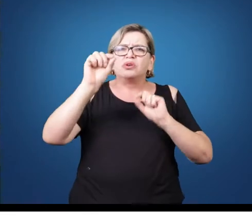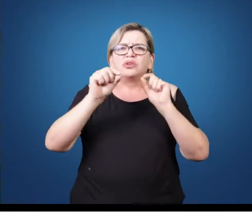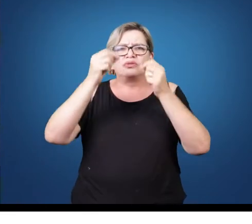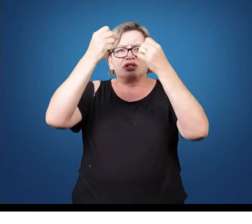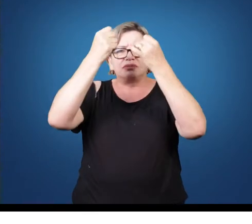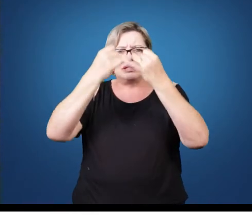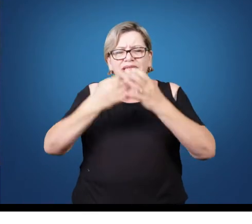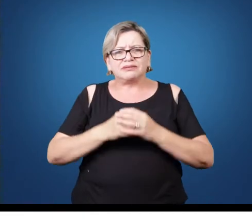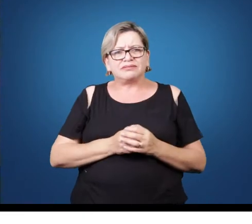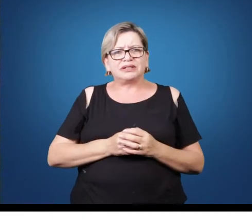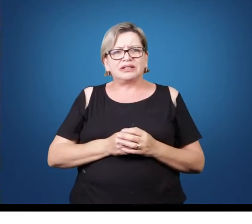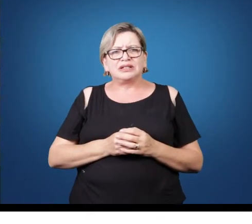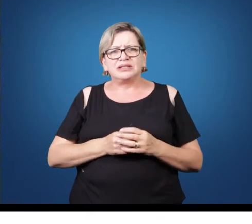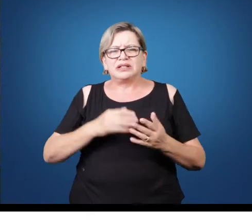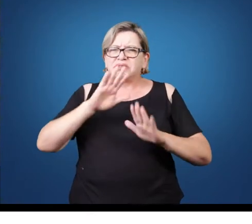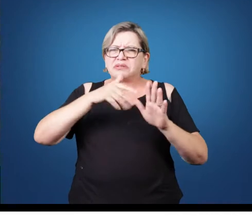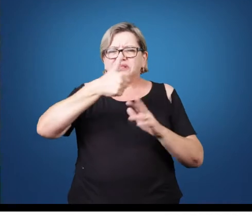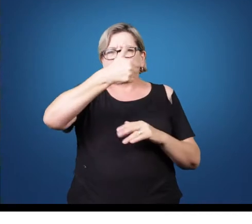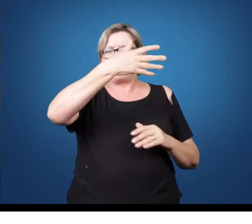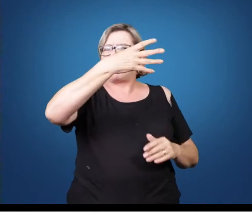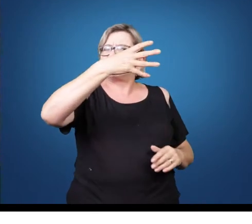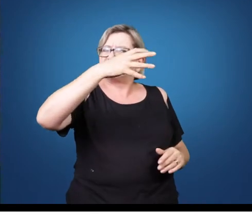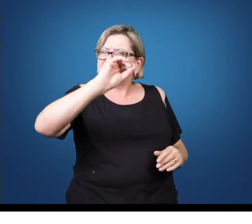Se eu vou citar aqui cerca de 10,